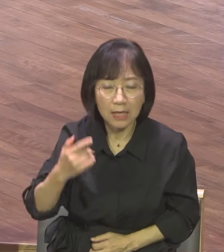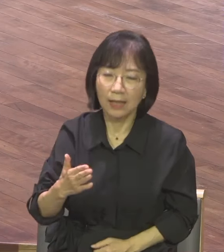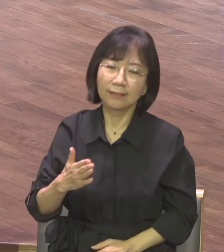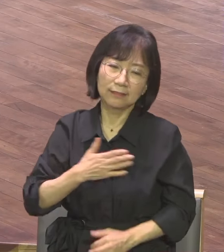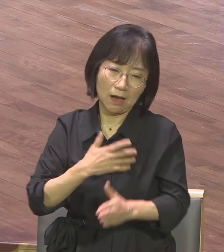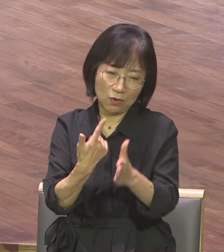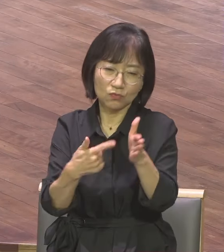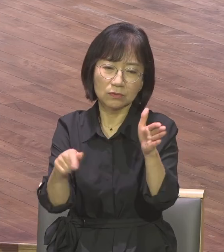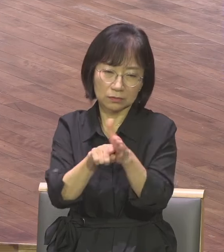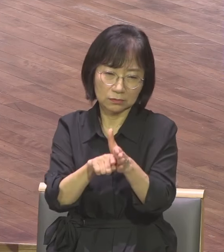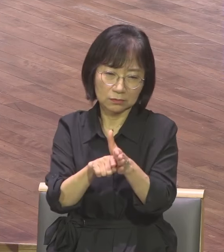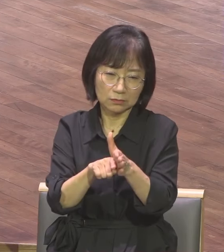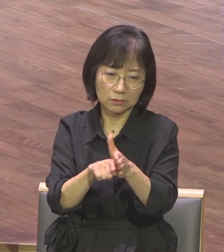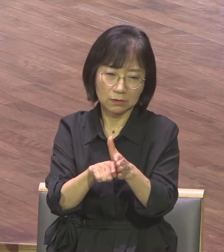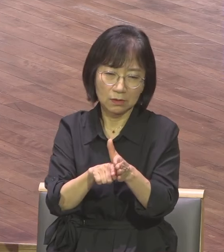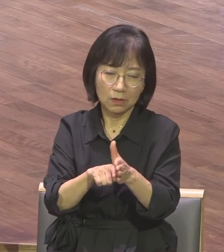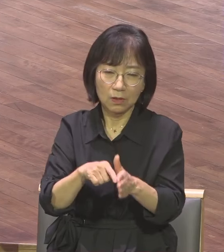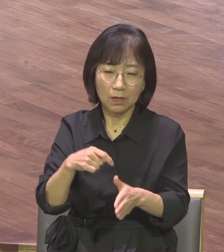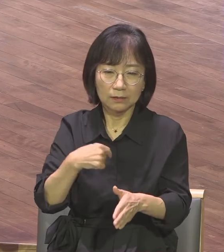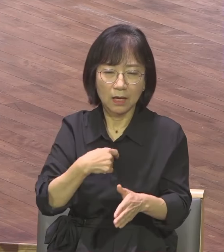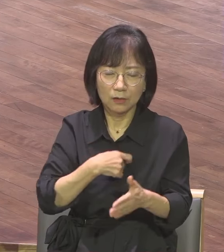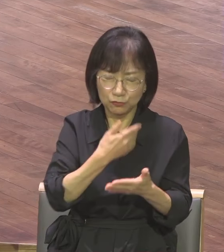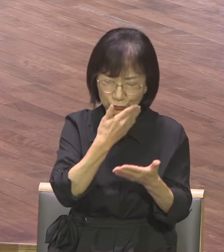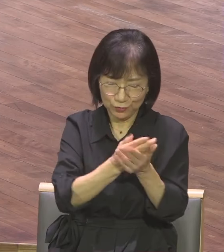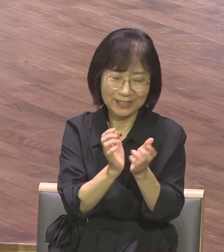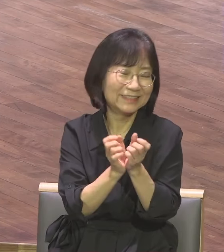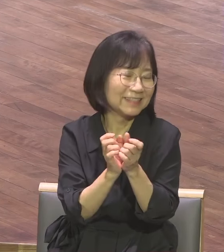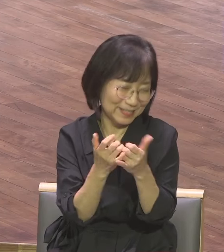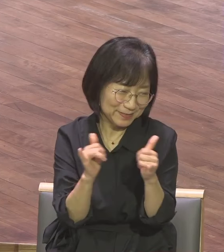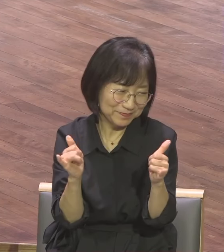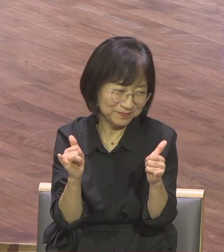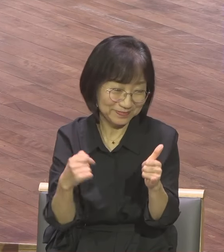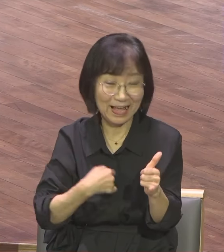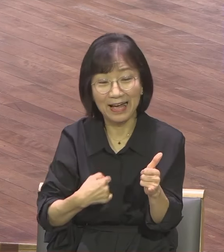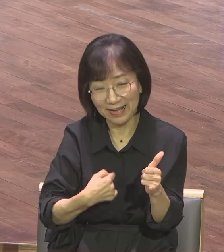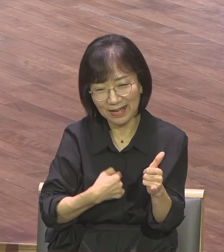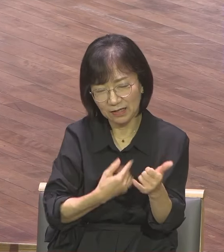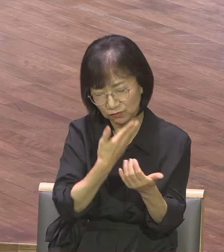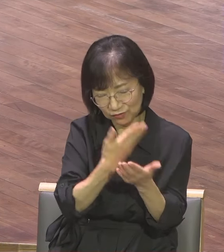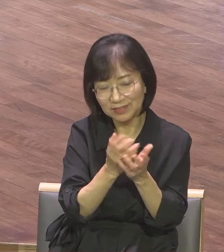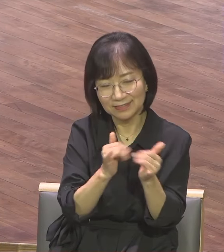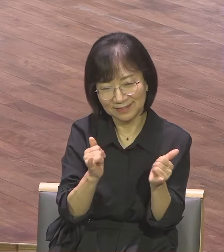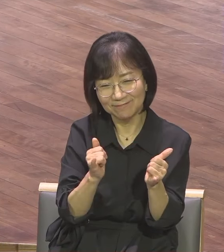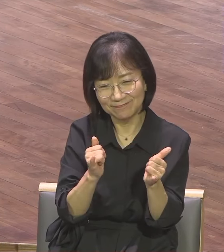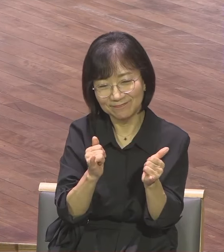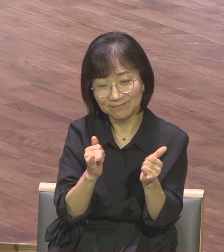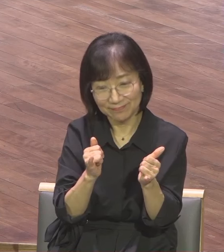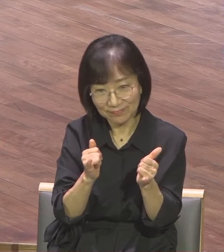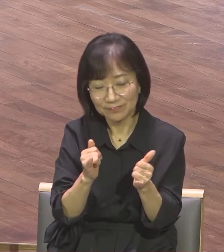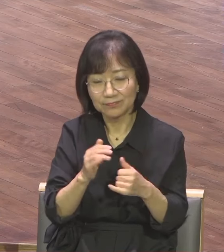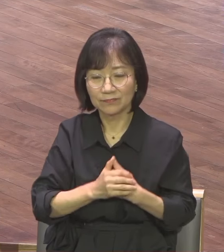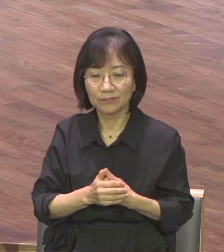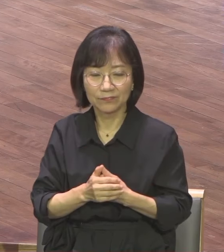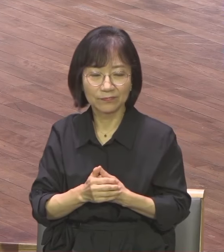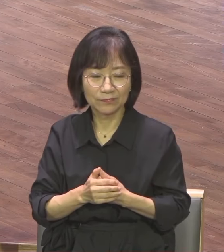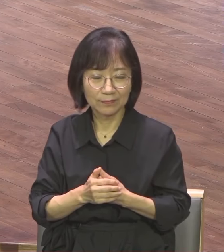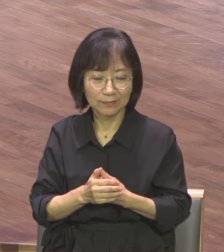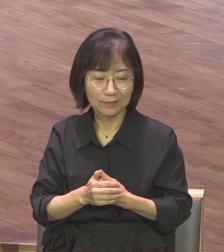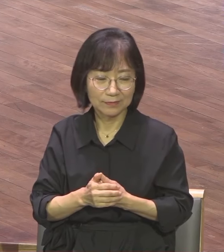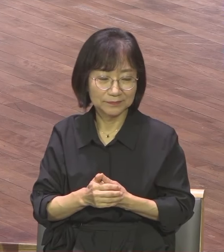그만큼 귀한 존재예요 그만큼 존귀한 자입니다 바울은 이 비밀을 소개하는 거예요 그는